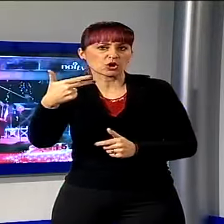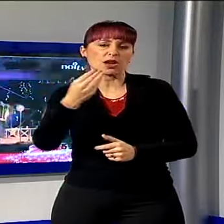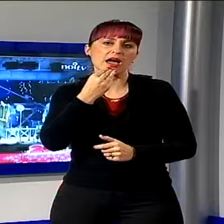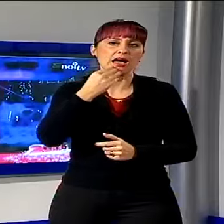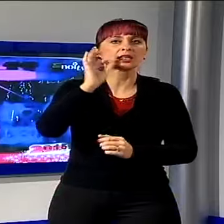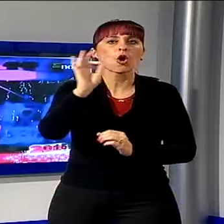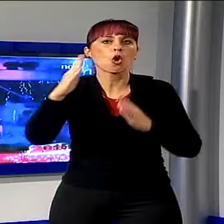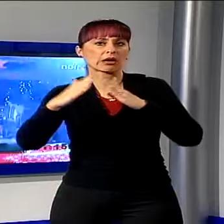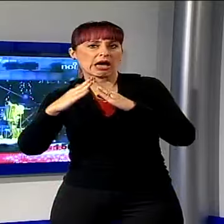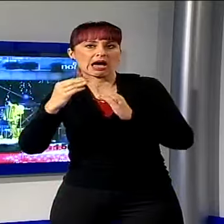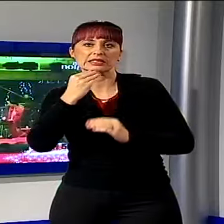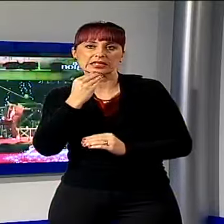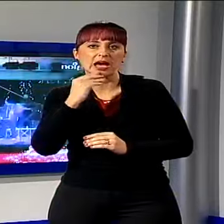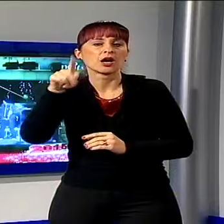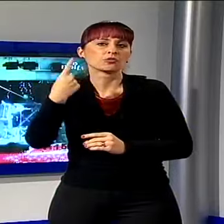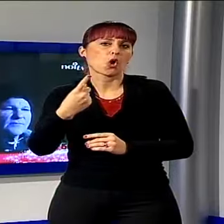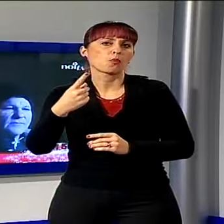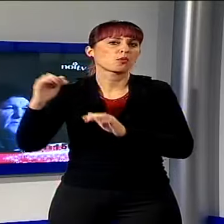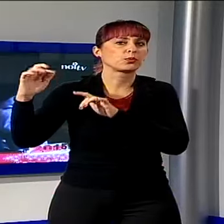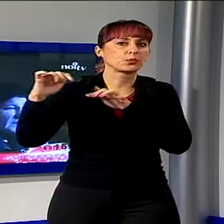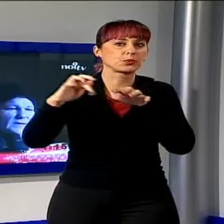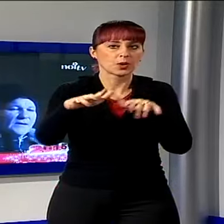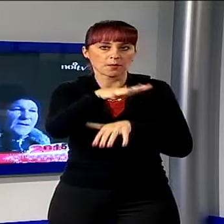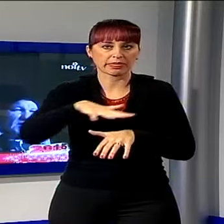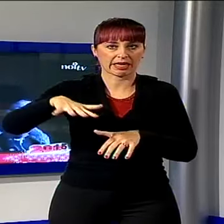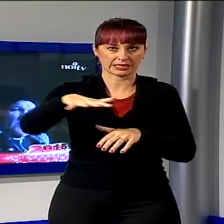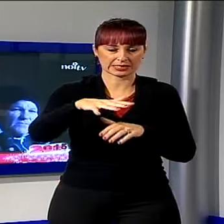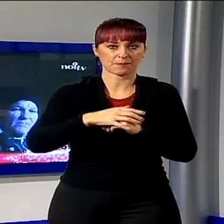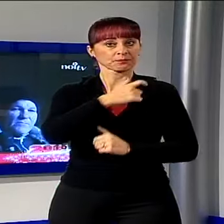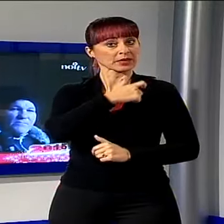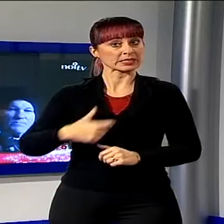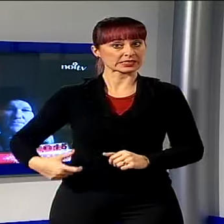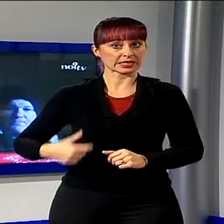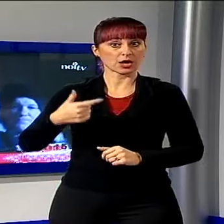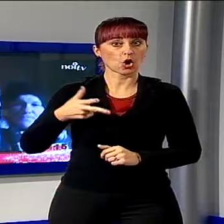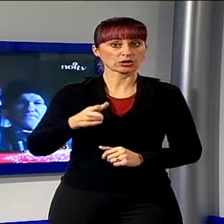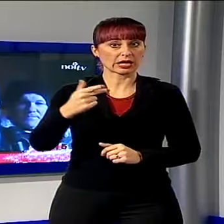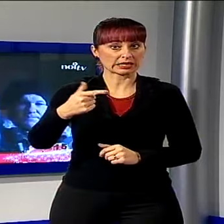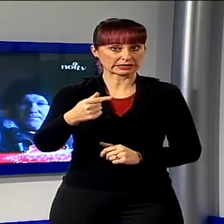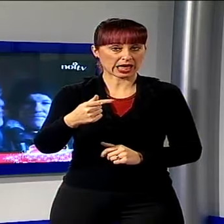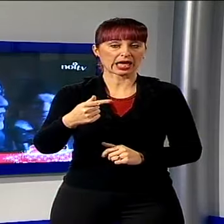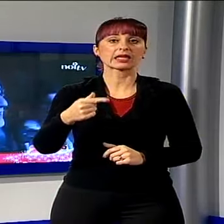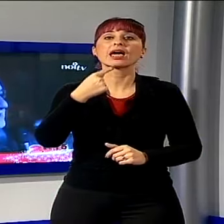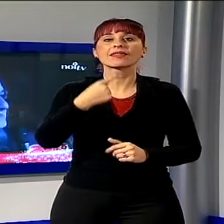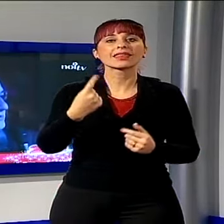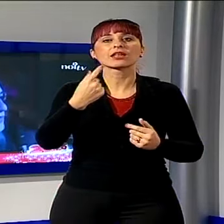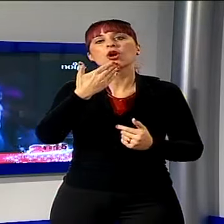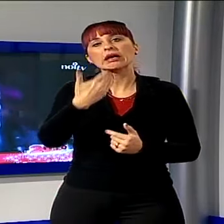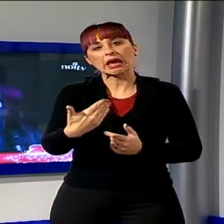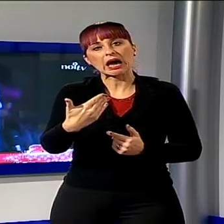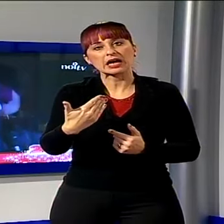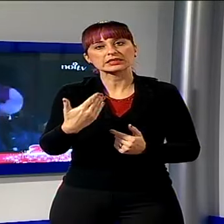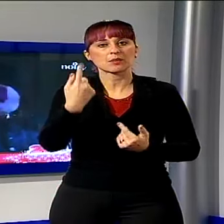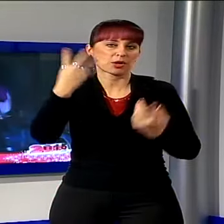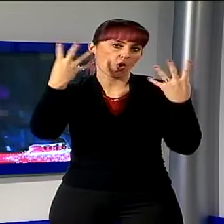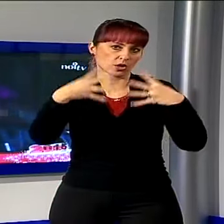ristoranti della città oppure nelle proprie abitazioni. Il sindaco Andrea Tagliassacchi ha ringraziato l'organizzazione dell'evento